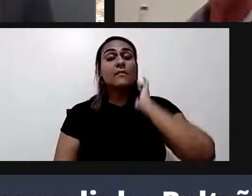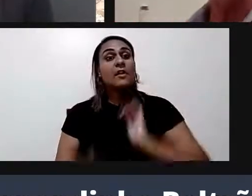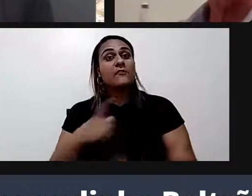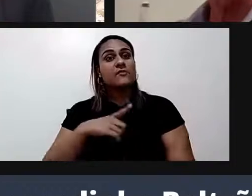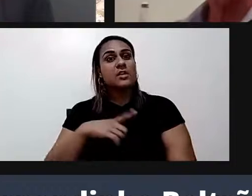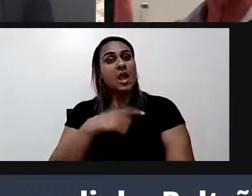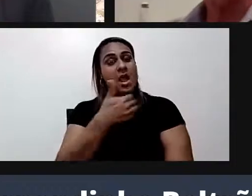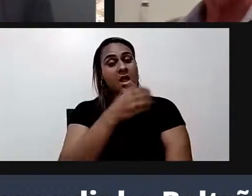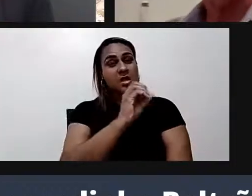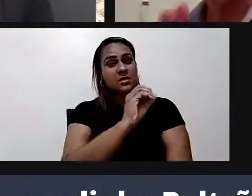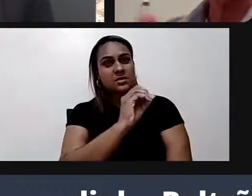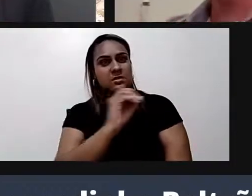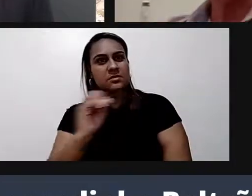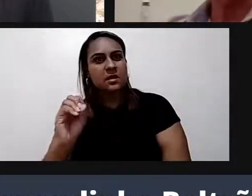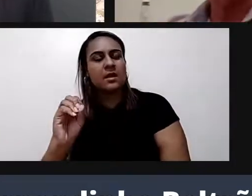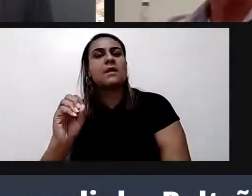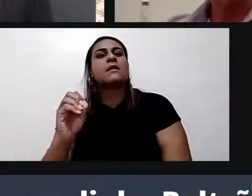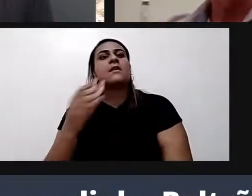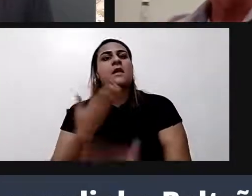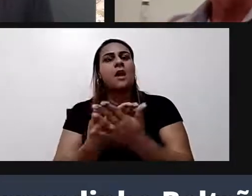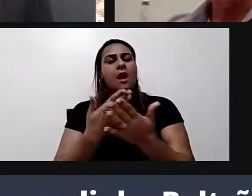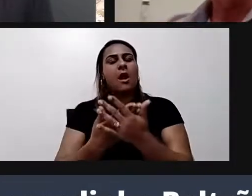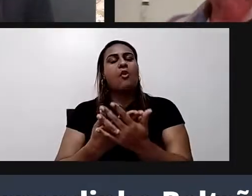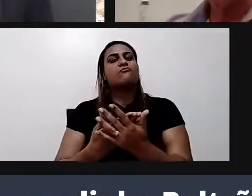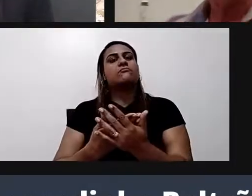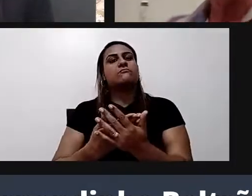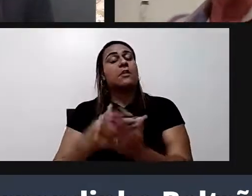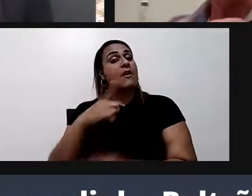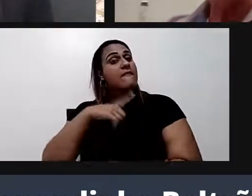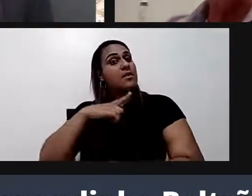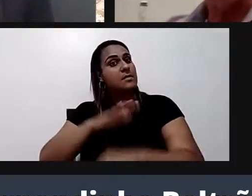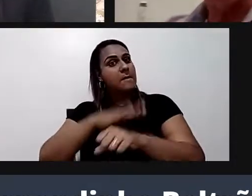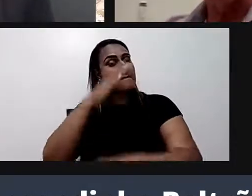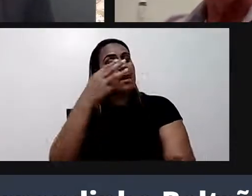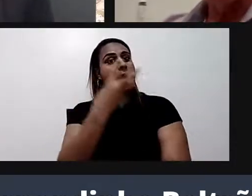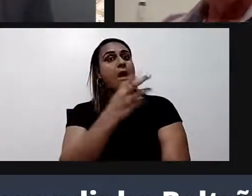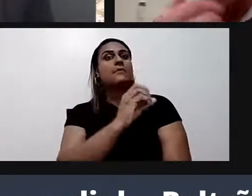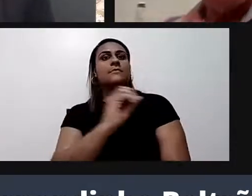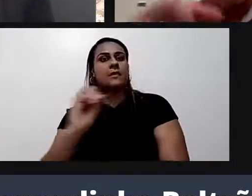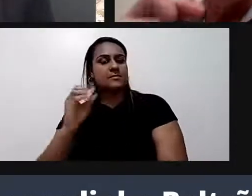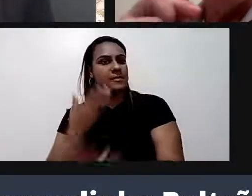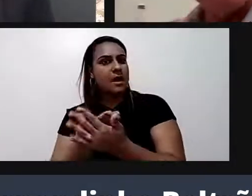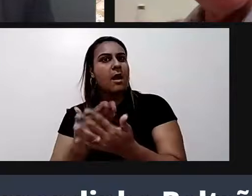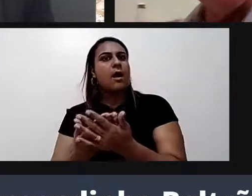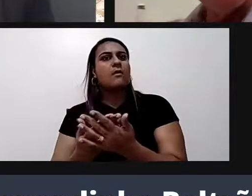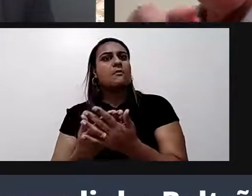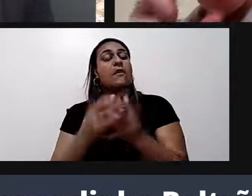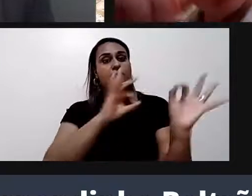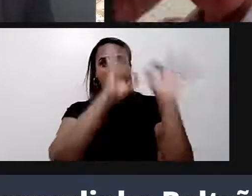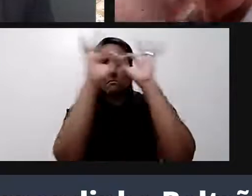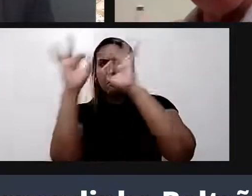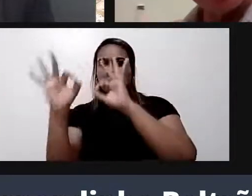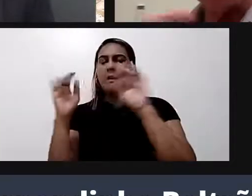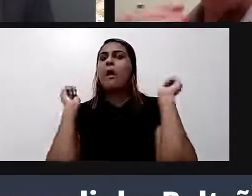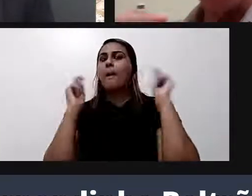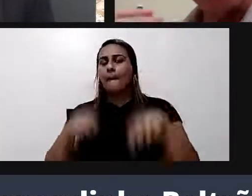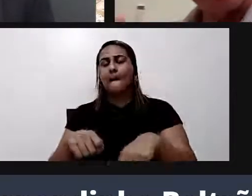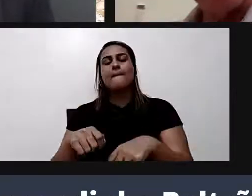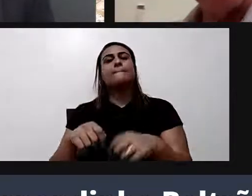reassistir. Ainda serão dadas mais umas 300. Você pode assistir todas elas. Nesse link quando você baixa o roteiro